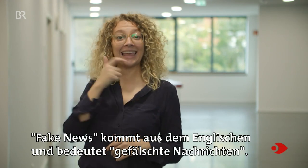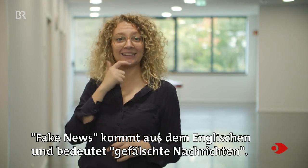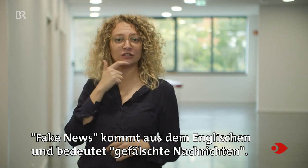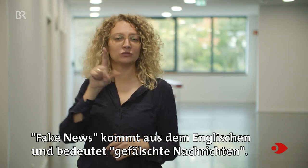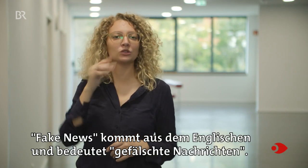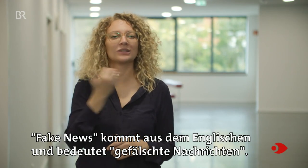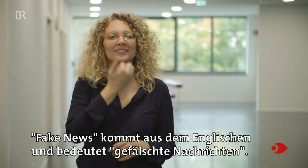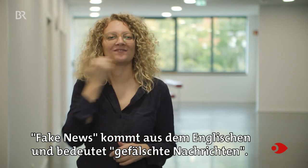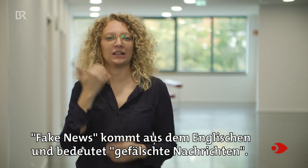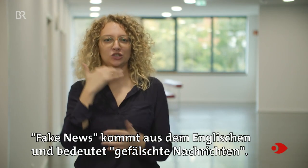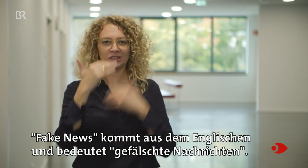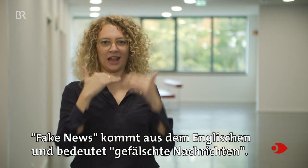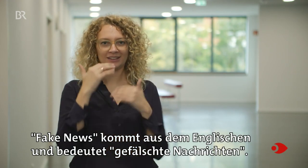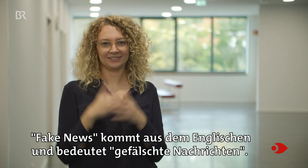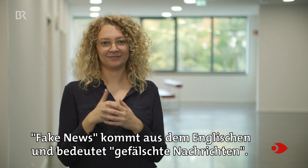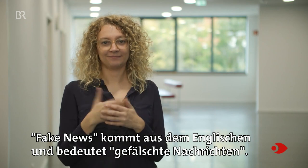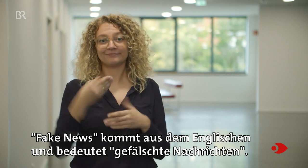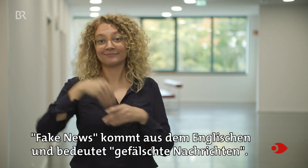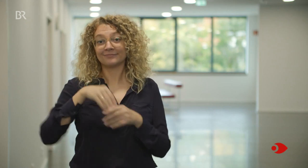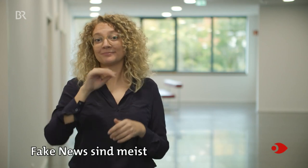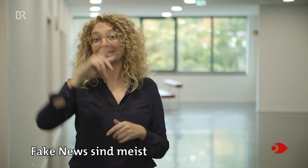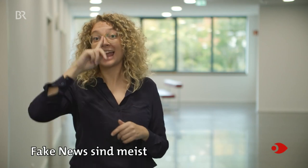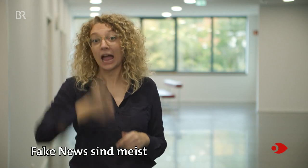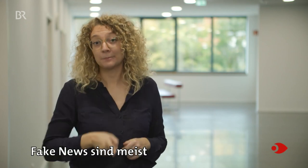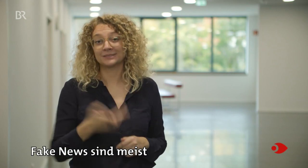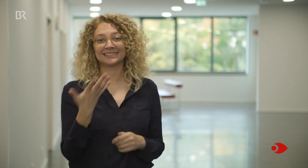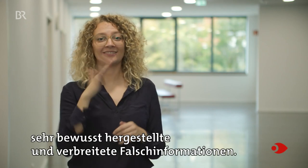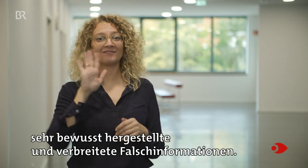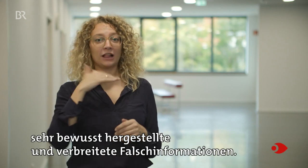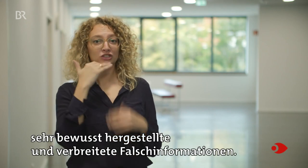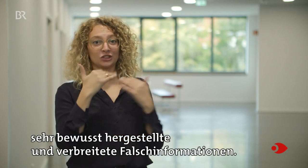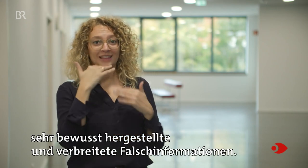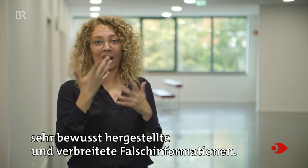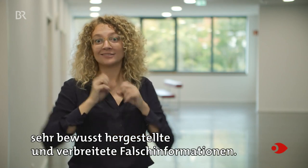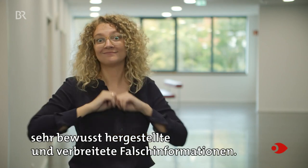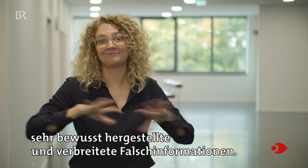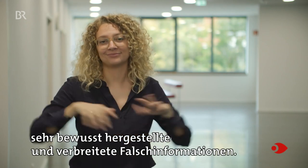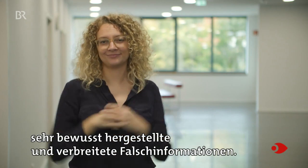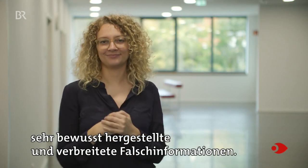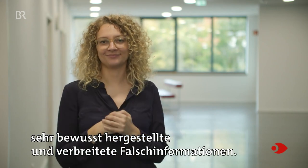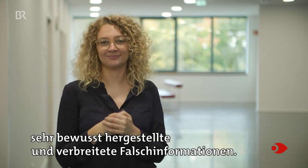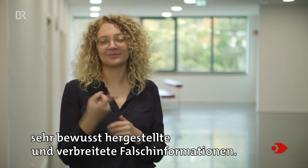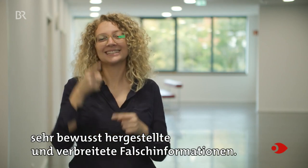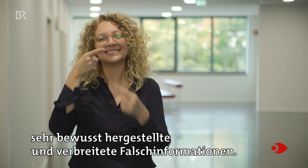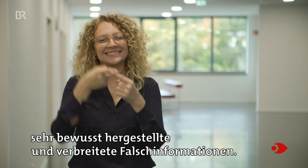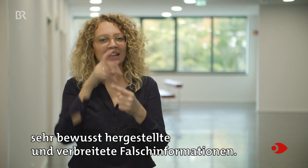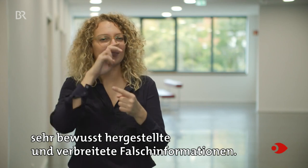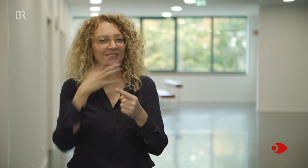dem Englischen und bedeutet gefälschte Nachrichten. Fake News sind meist sehr bewusst hergestellte und verbreitete Falschinformationen. Sie